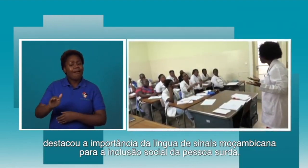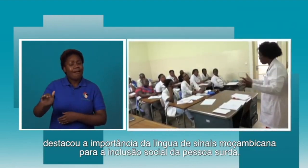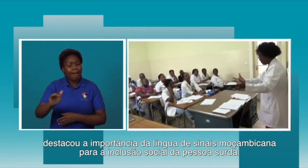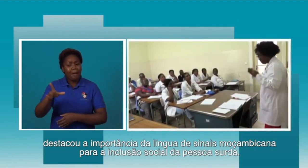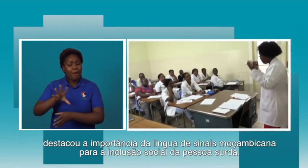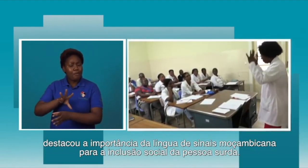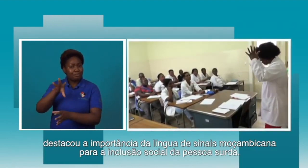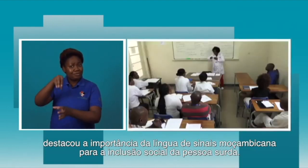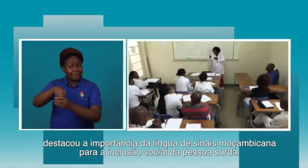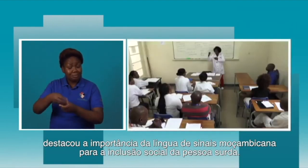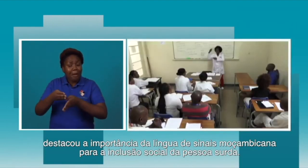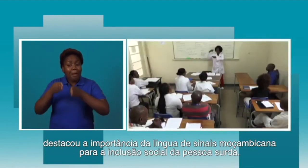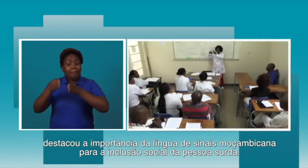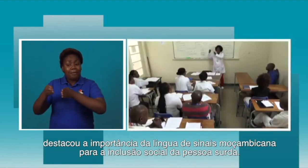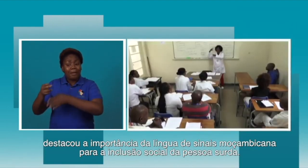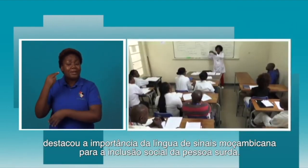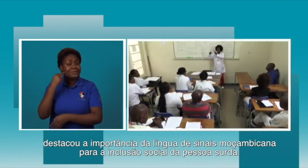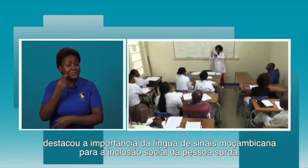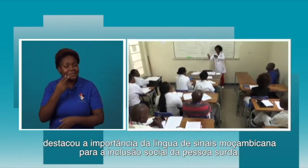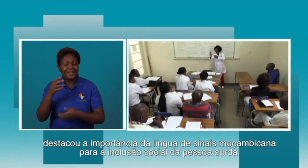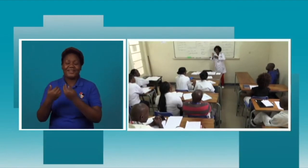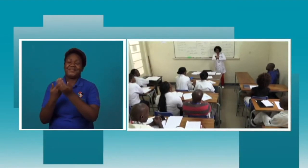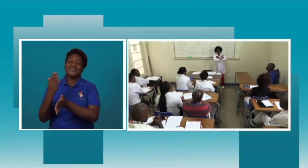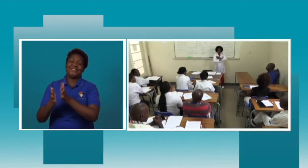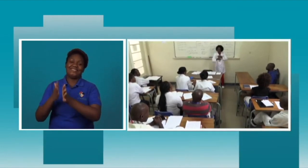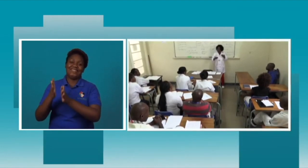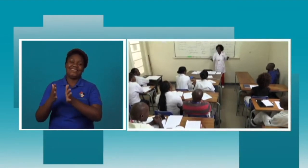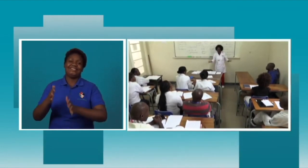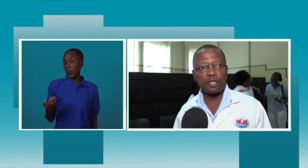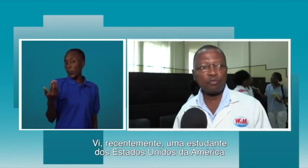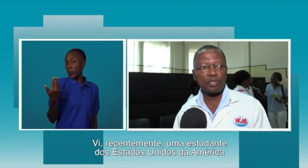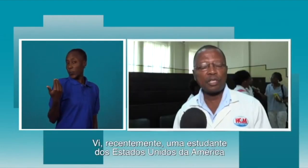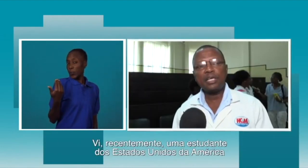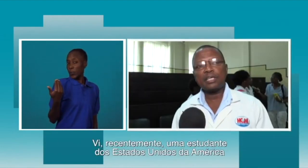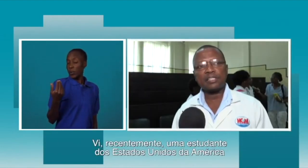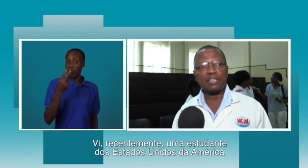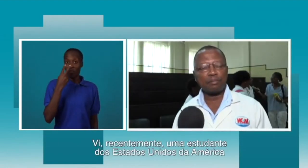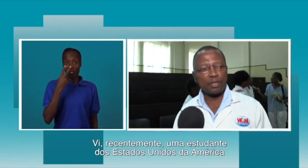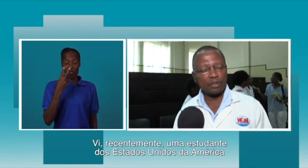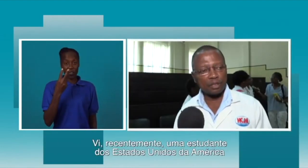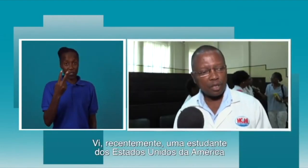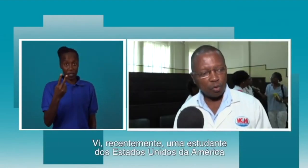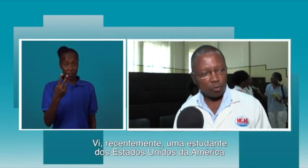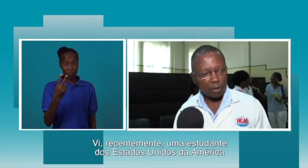para a inclusão social da pessoa surda. Eu vi recentemente uma